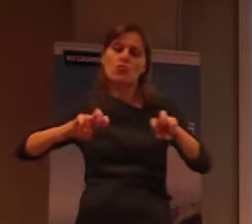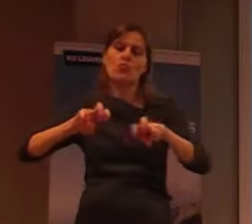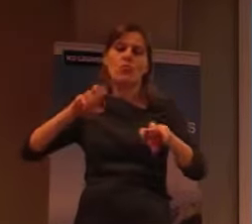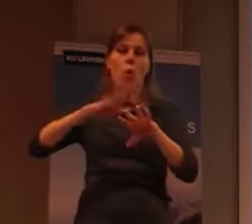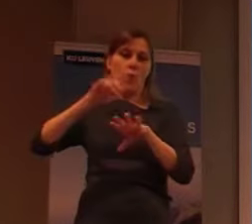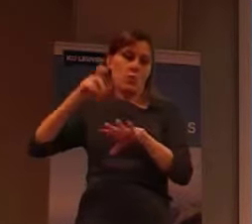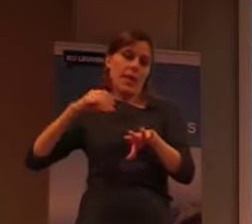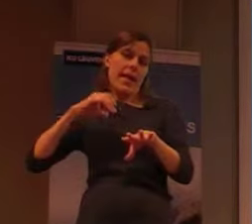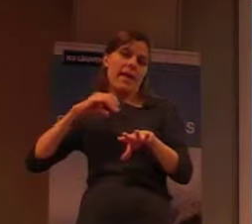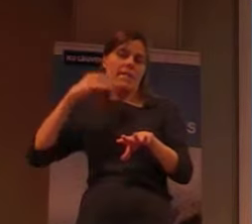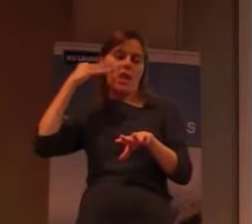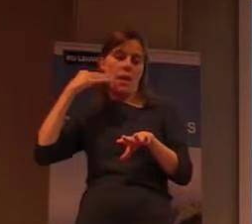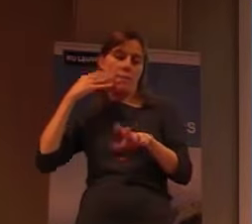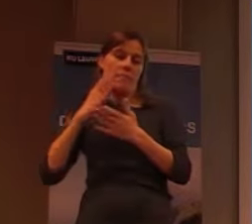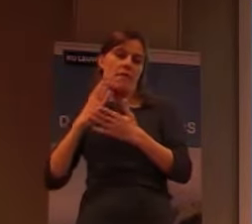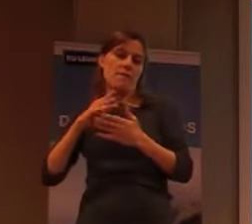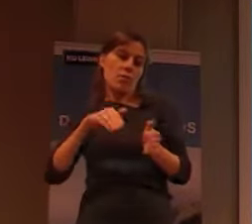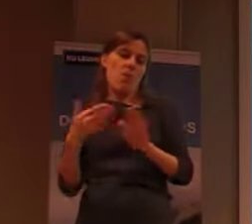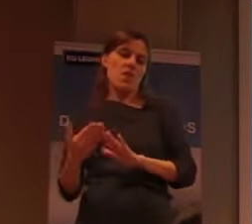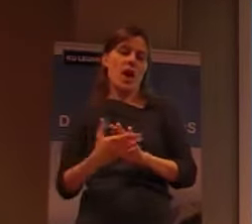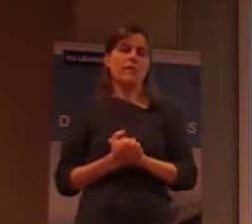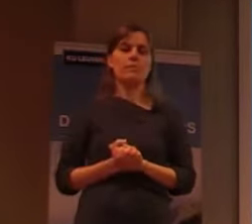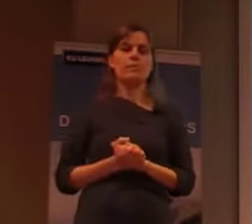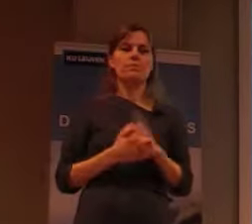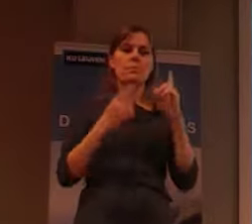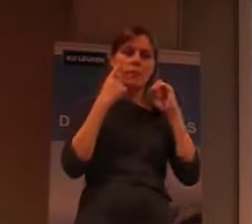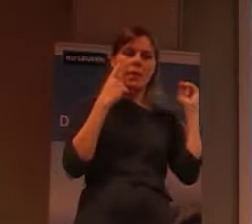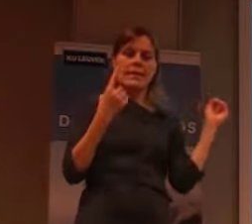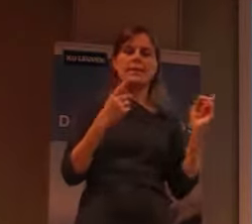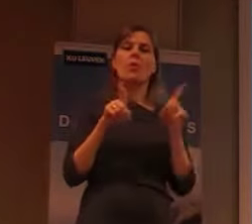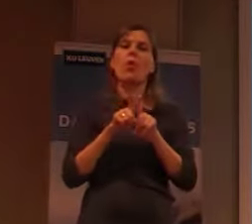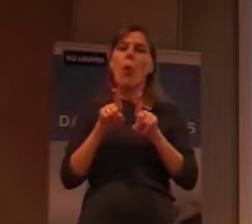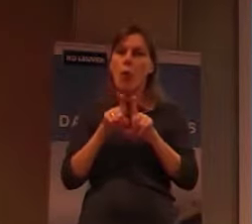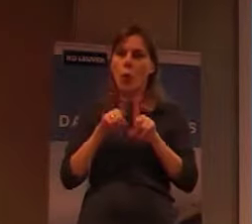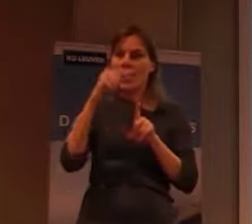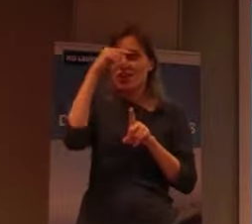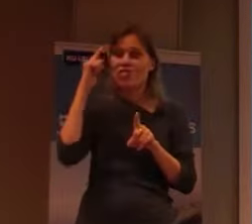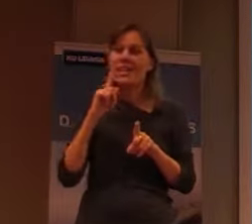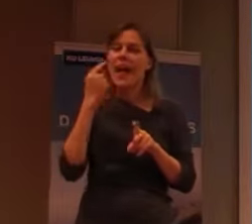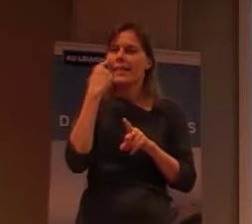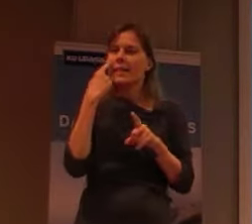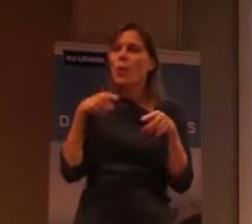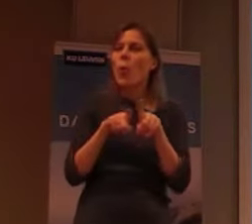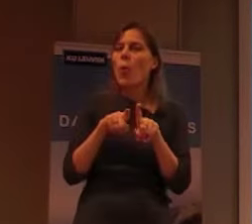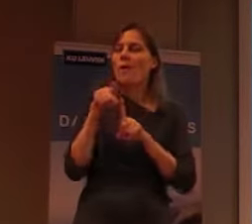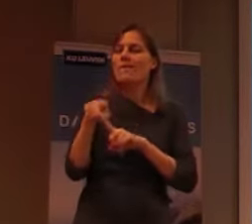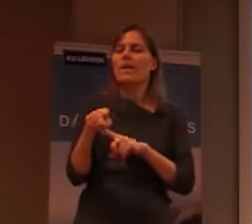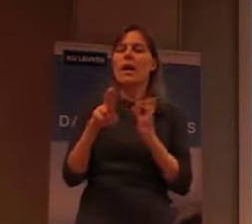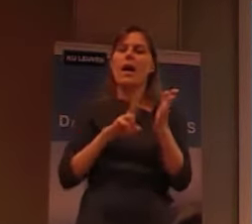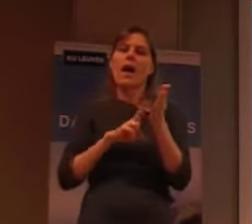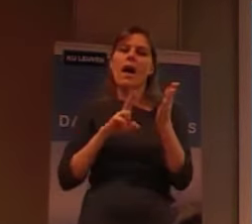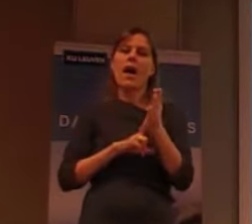vanuit Korea, en je voelt dat ook in China, dat er een heel sterk... Ja, men via deze